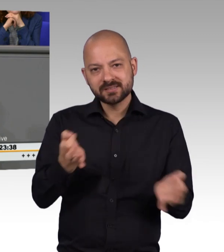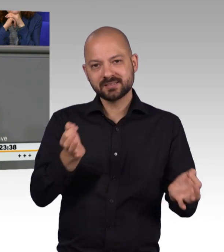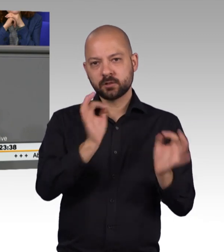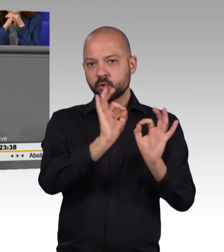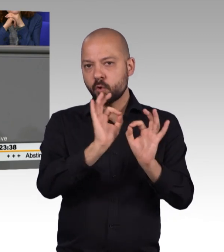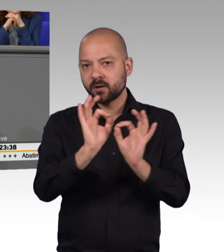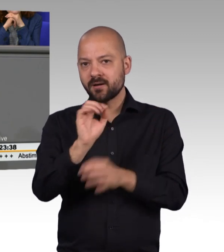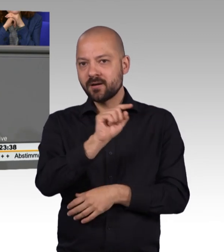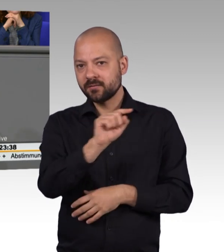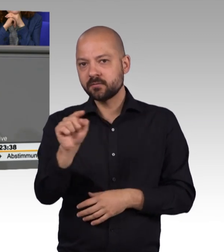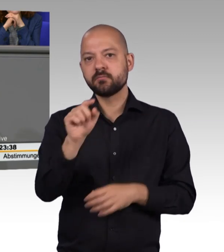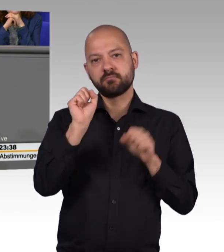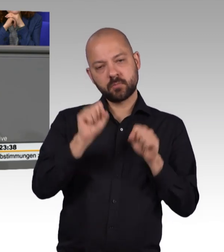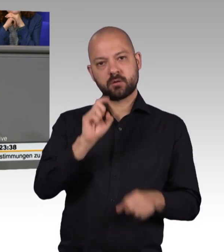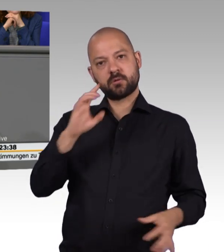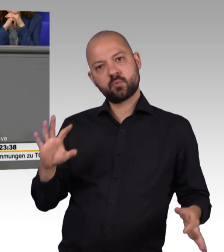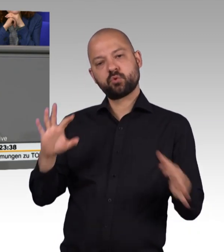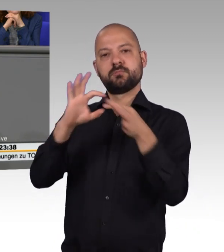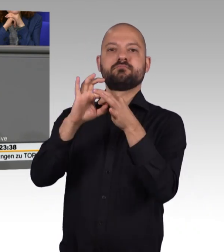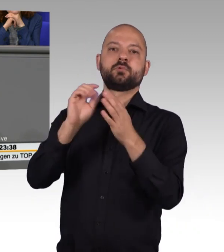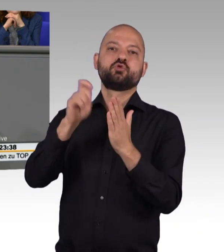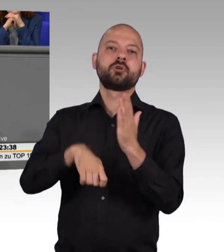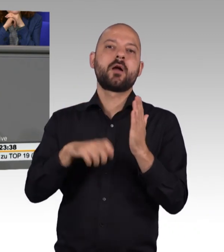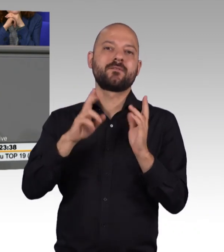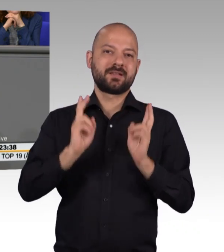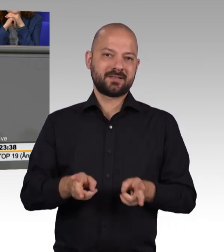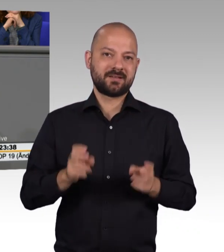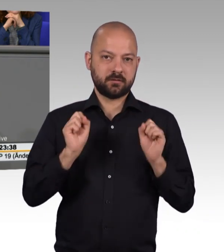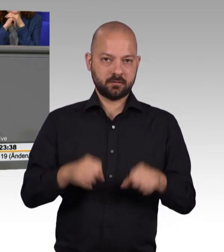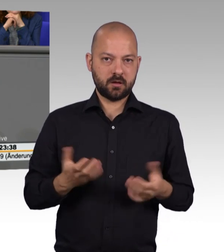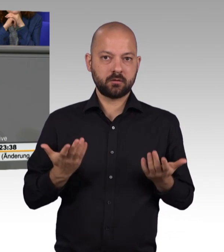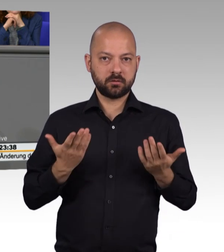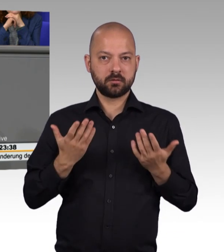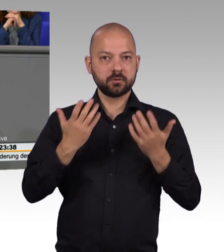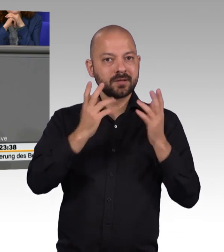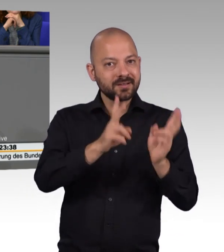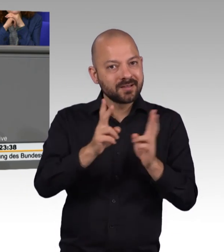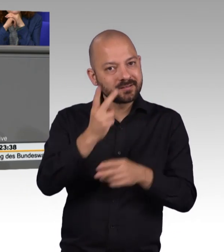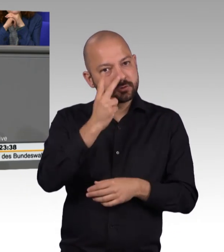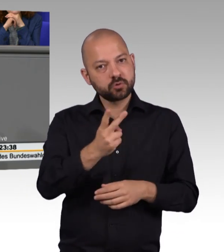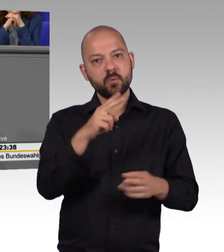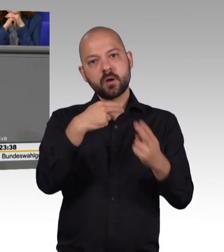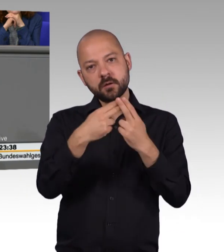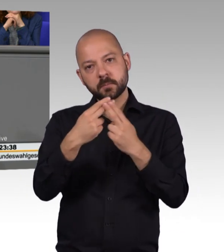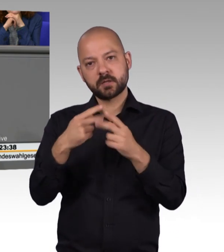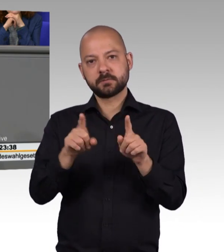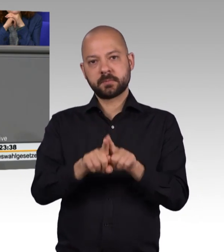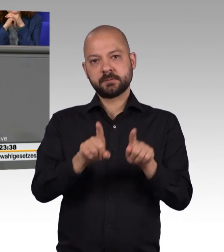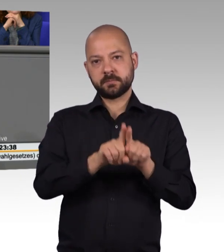erfolgen können. Und so werden diese Rechte, die Regelungen entsprechend angepasst. Mit